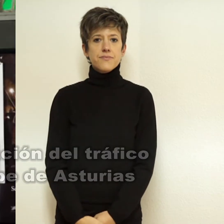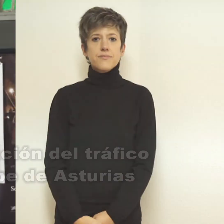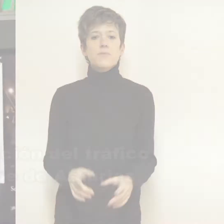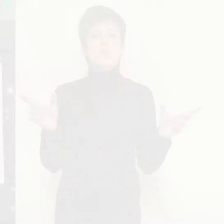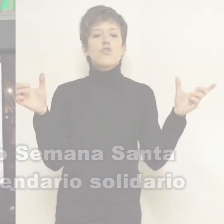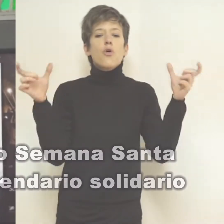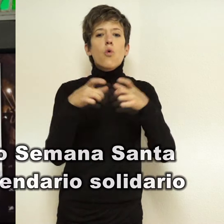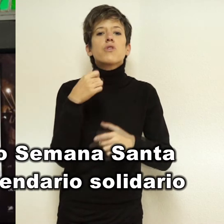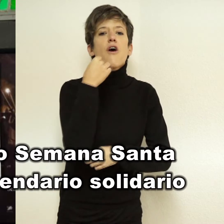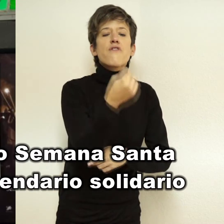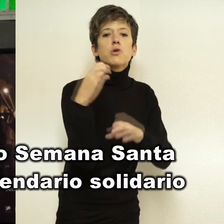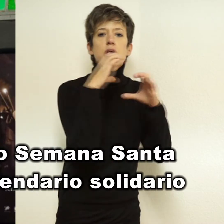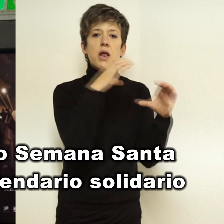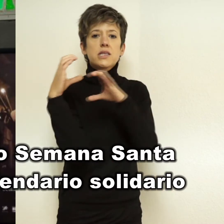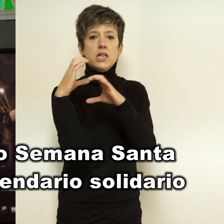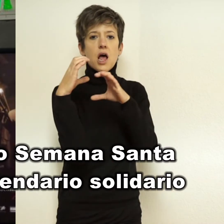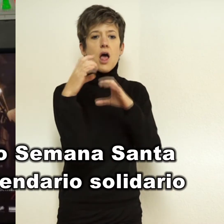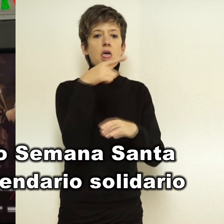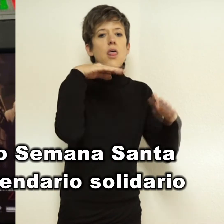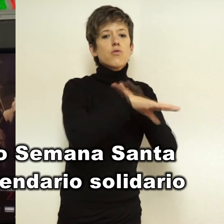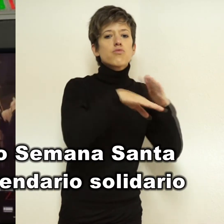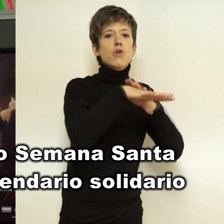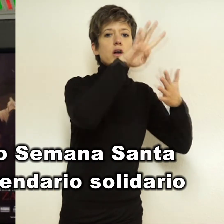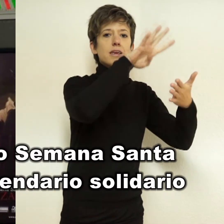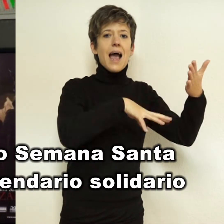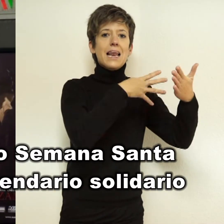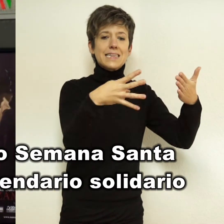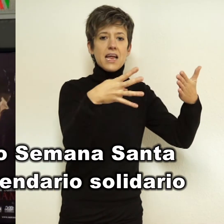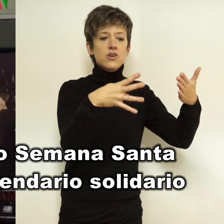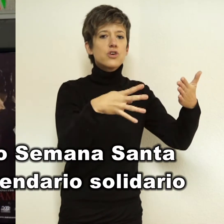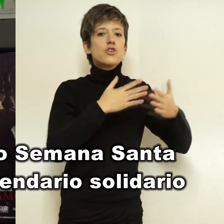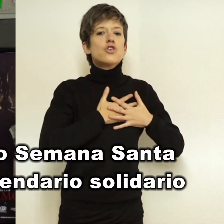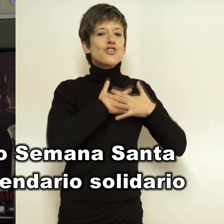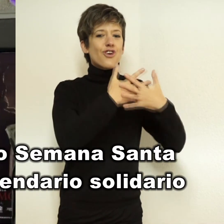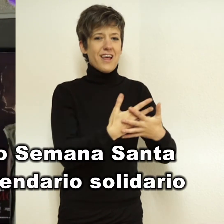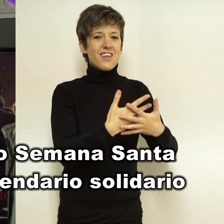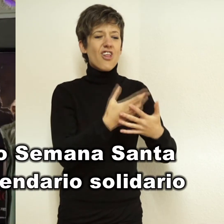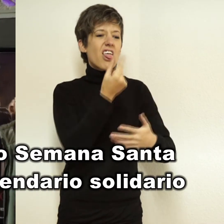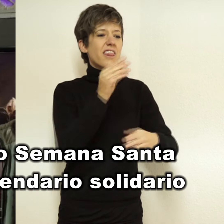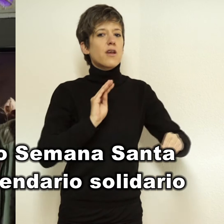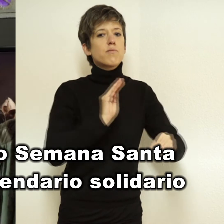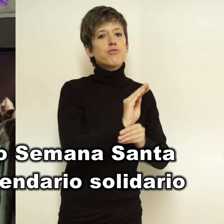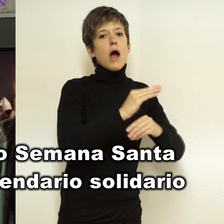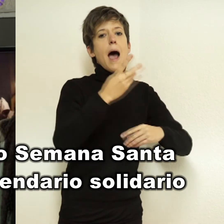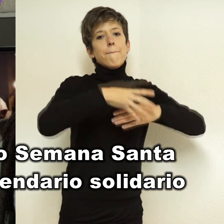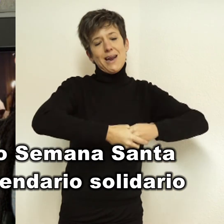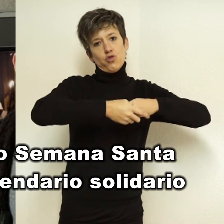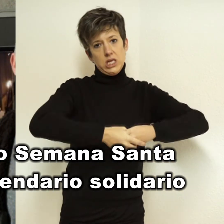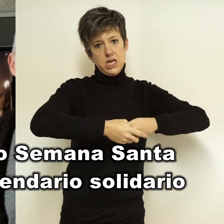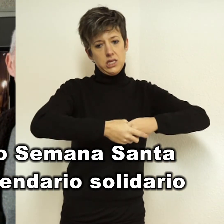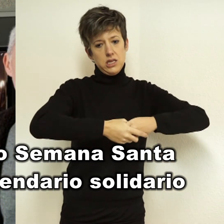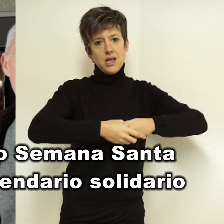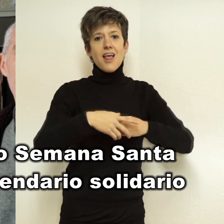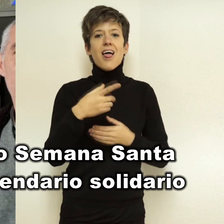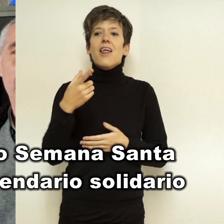La Junta ProSemana Santa ha editado un calendario solidario a beneficio de Manos Unidas. El calendario ya puede adquirirse en el